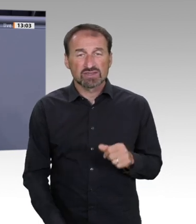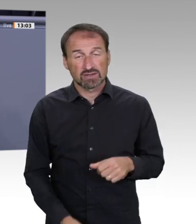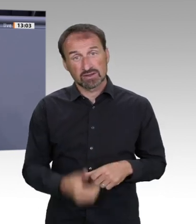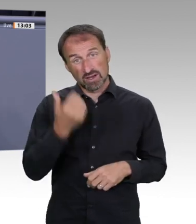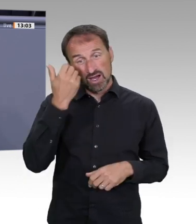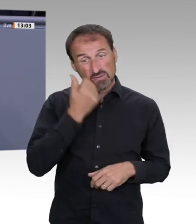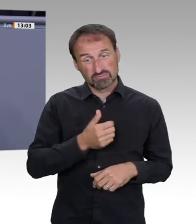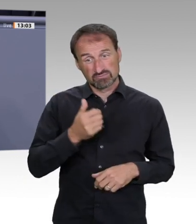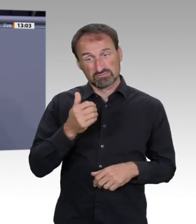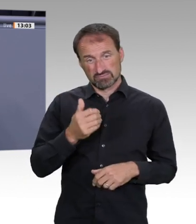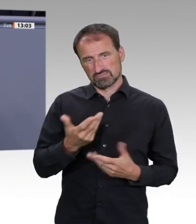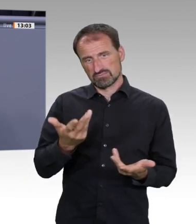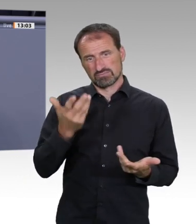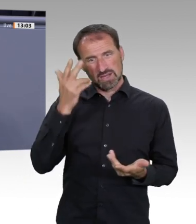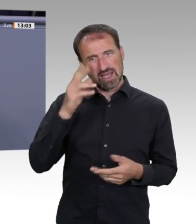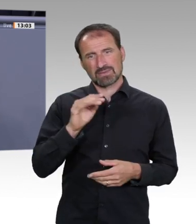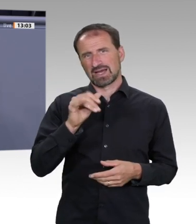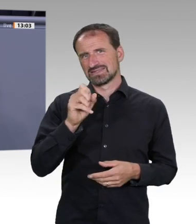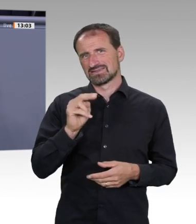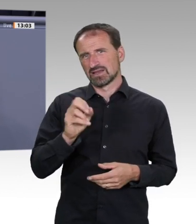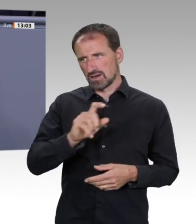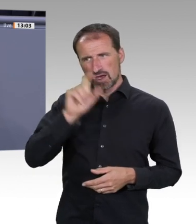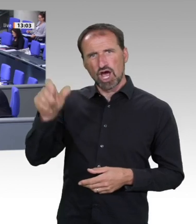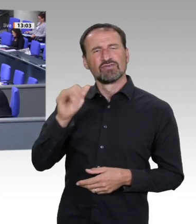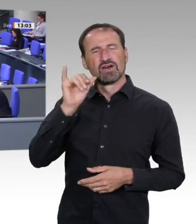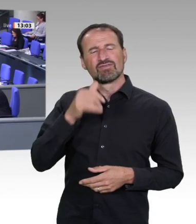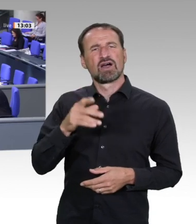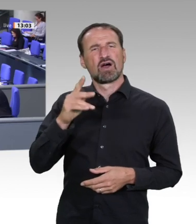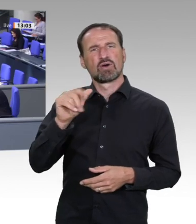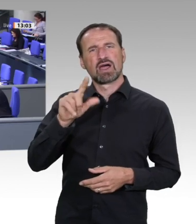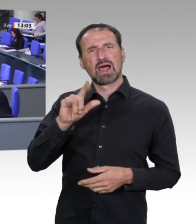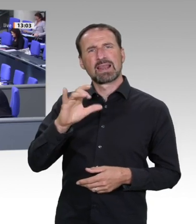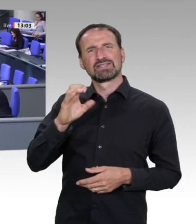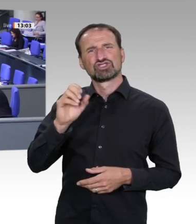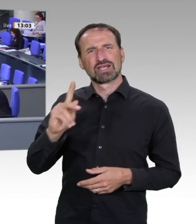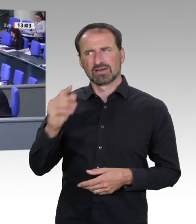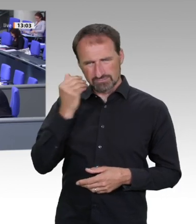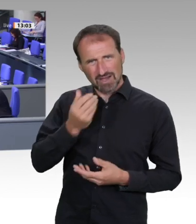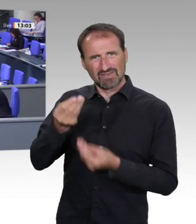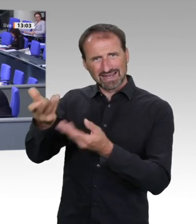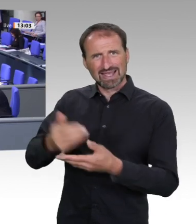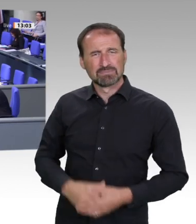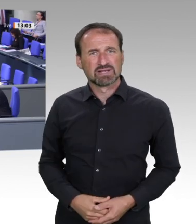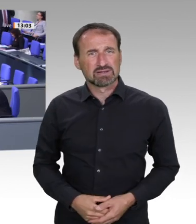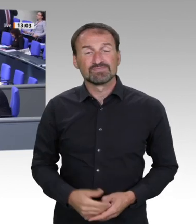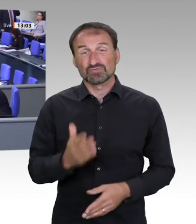Klassenziel. Das hat Ihnen durch die Blume am Montag sogar Ihre Kollegin Dorothee Bär